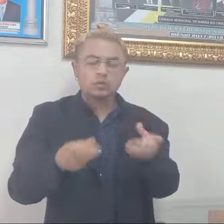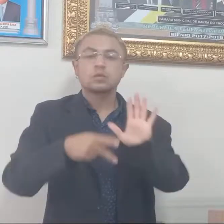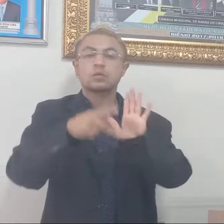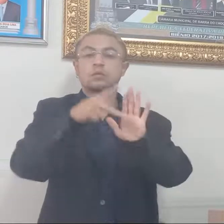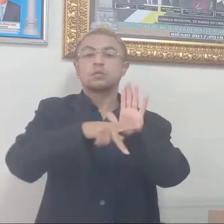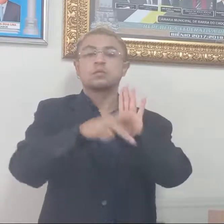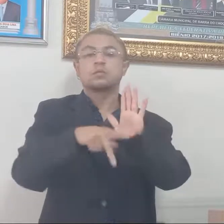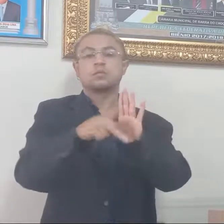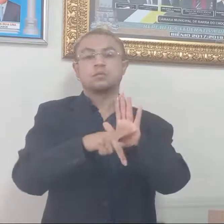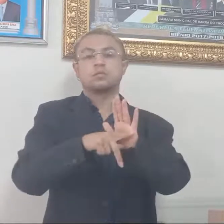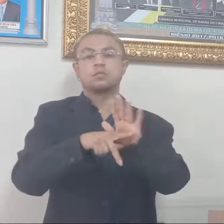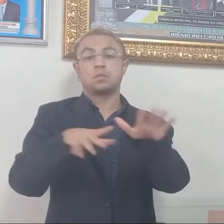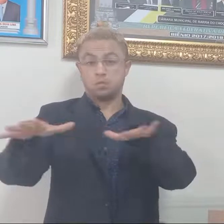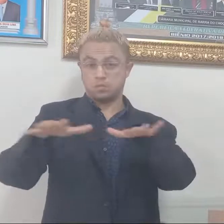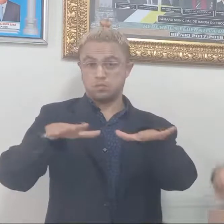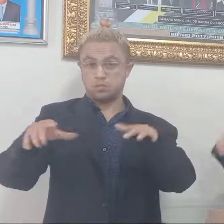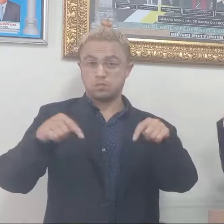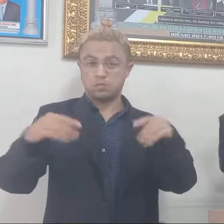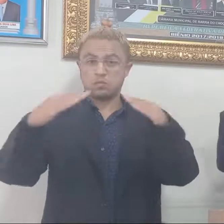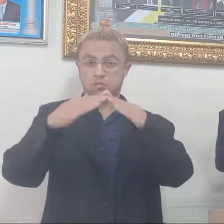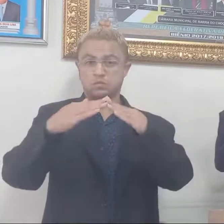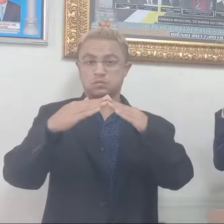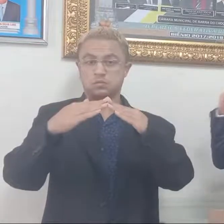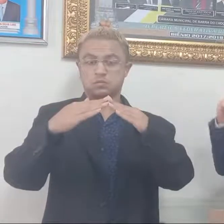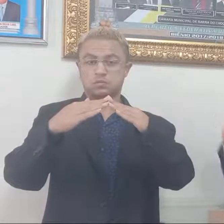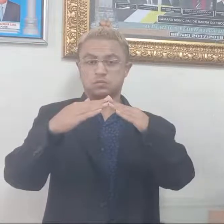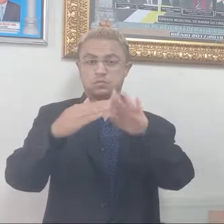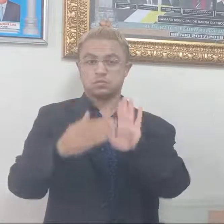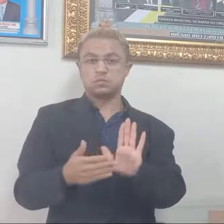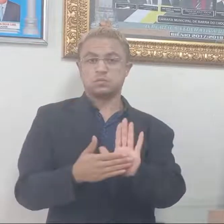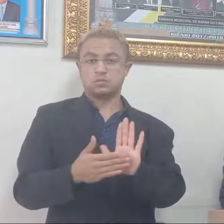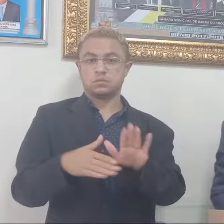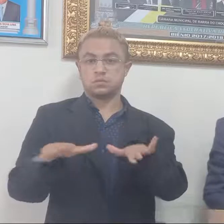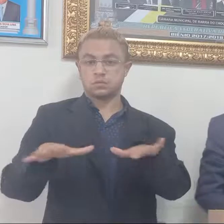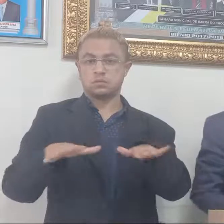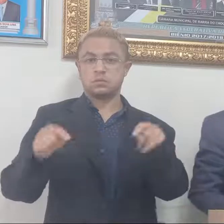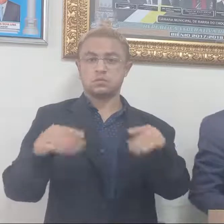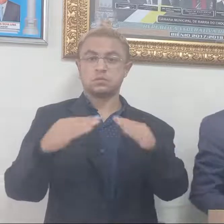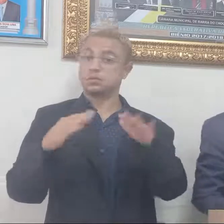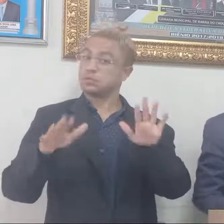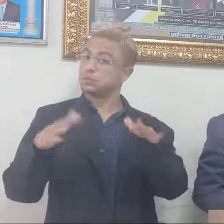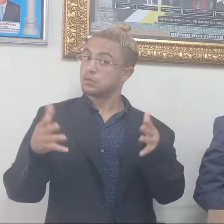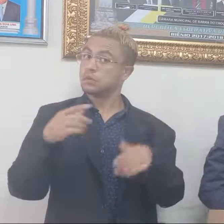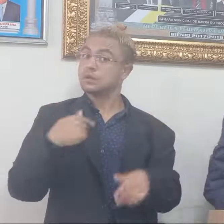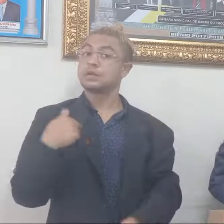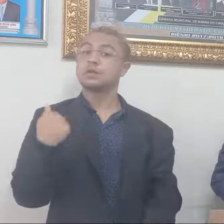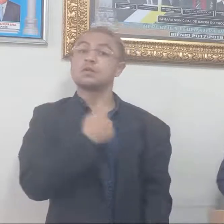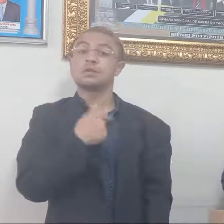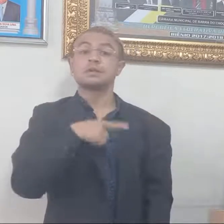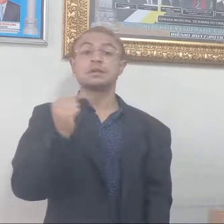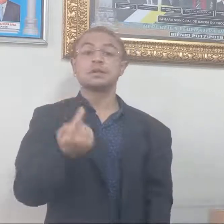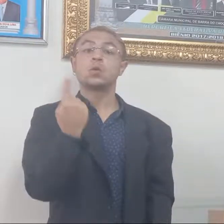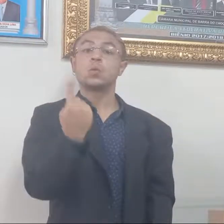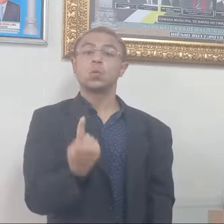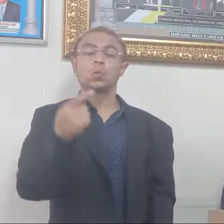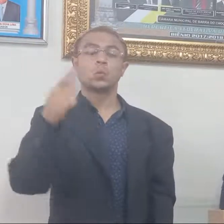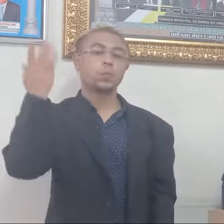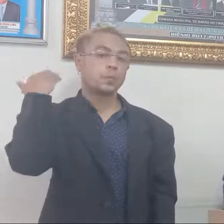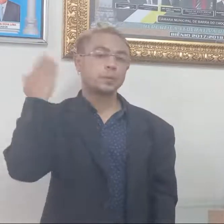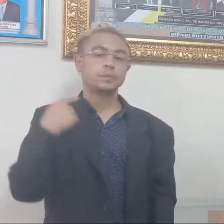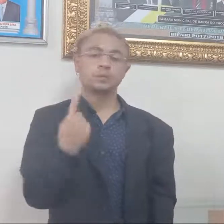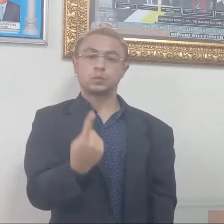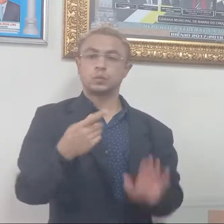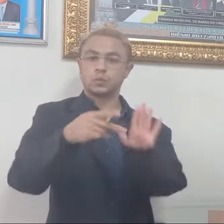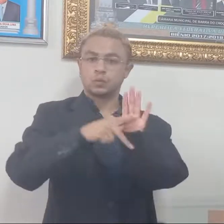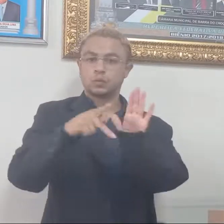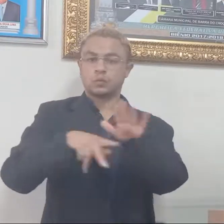quando o projeto está em tramitação na casa. Aqui só existia um projeto em tramitação desde o ano passado, que foi o projeto